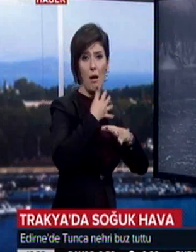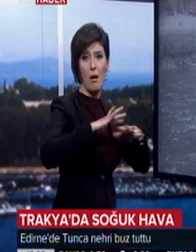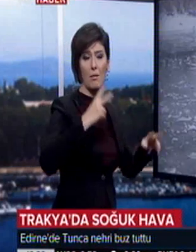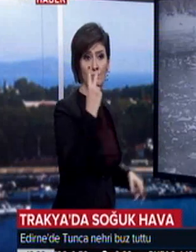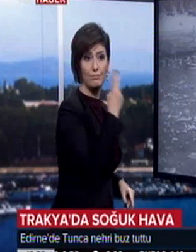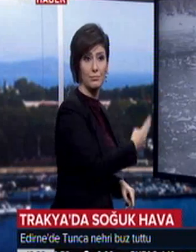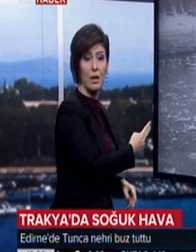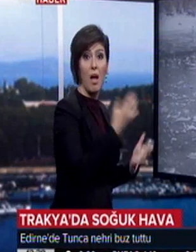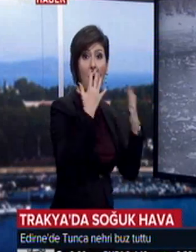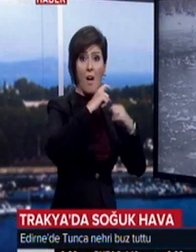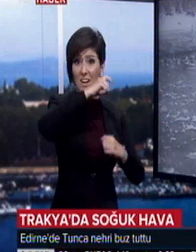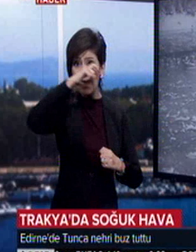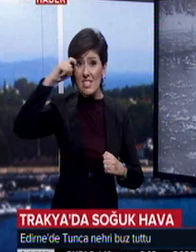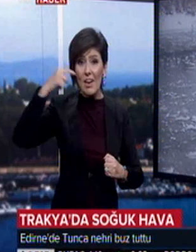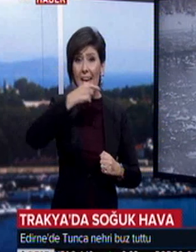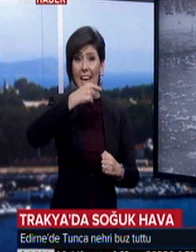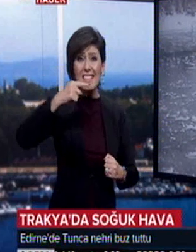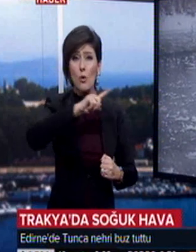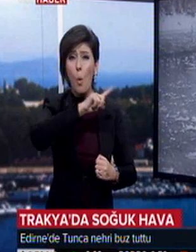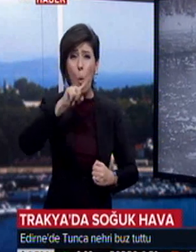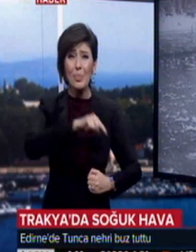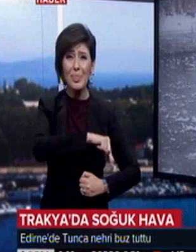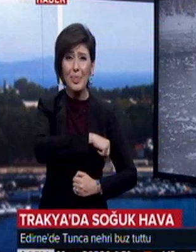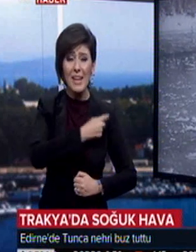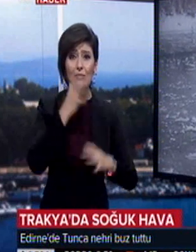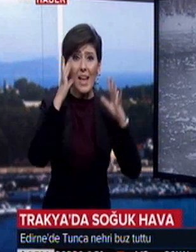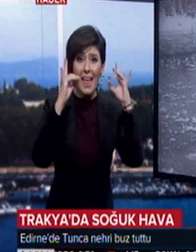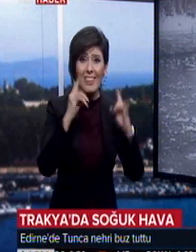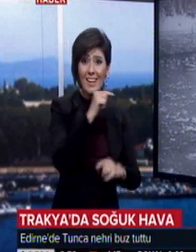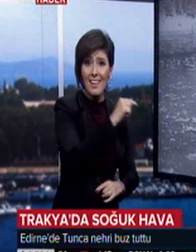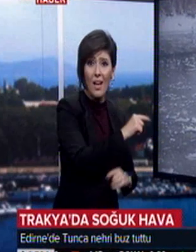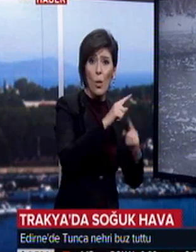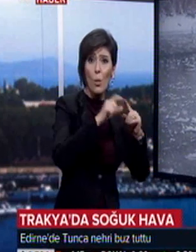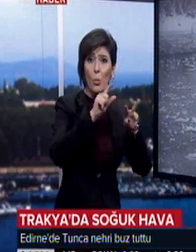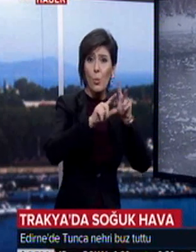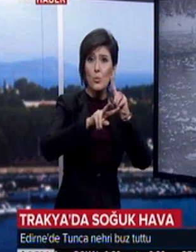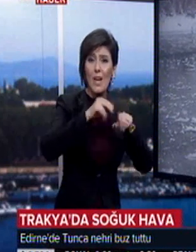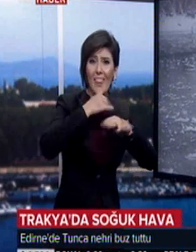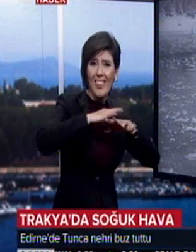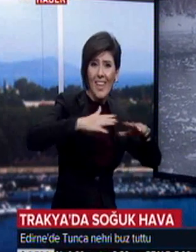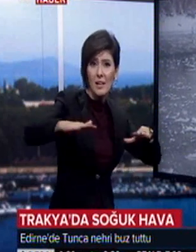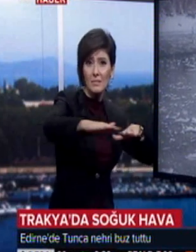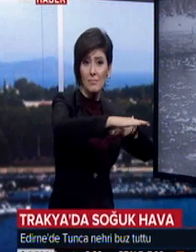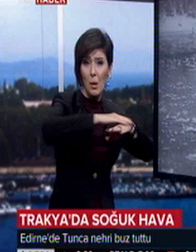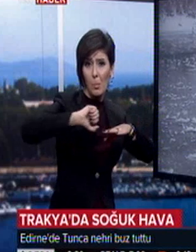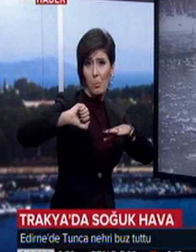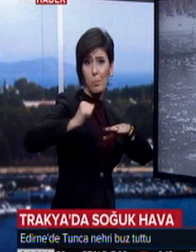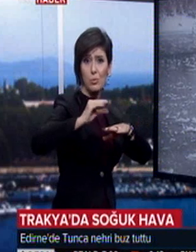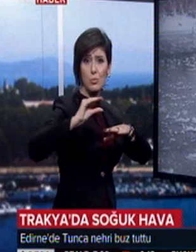Hava sıcaklığının eksi 10 derece ölçüldüğü Edirne'de Tunca Nehri'nin yüzeyi tamamen buzla kaplandı ve o buz tabakası 3 cm